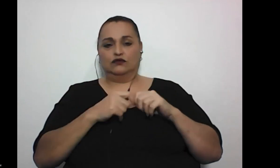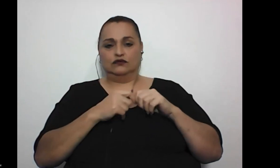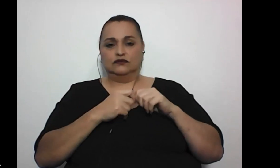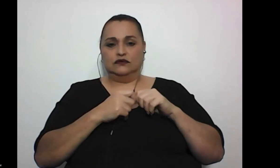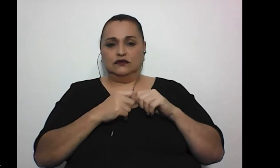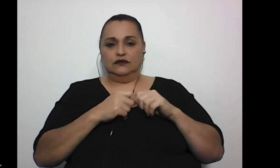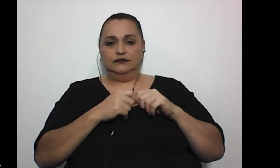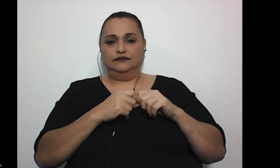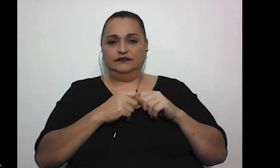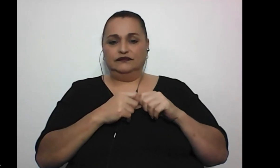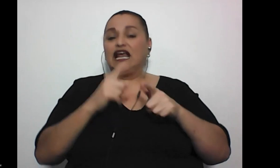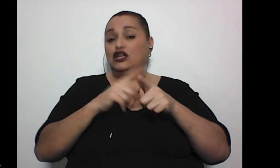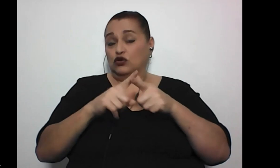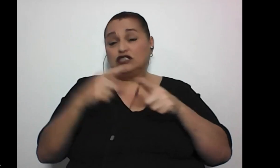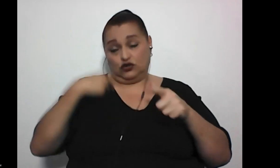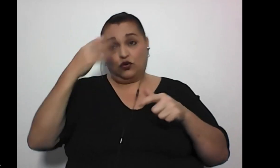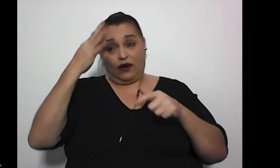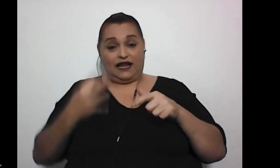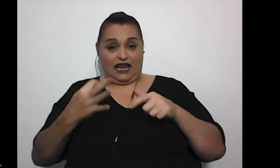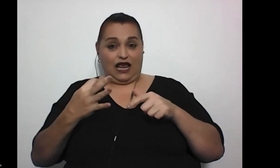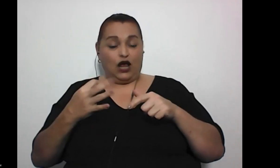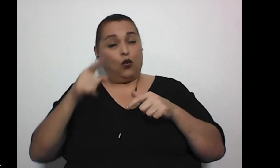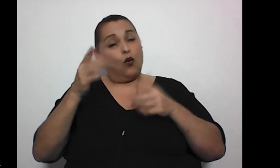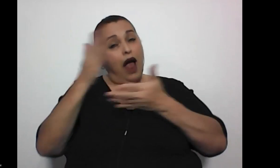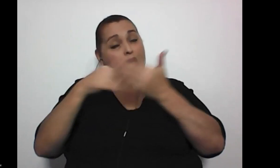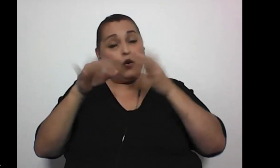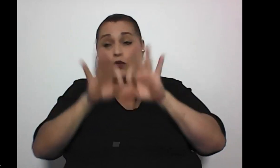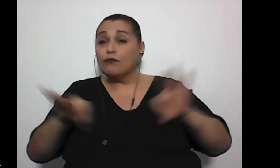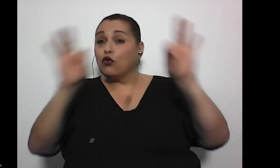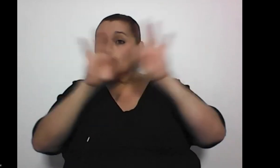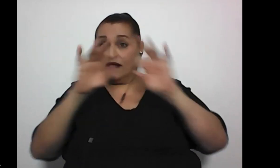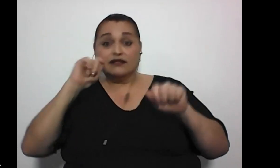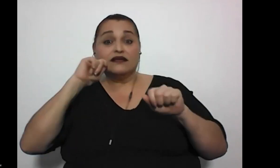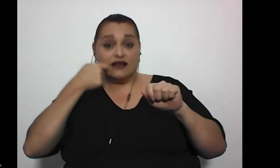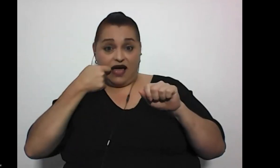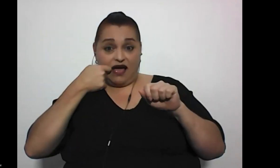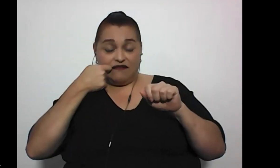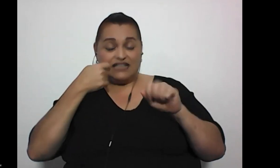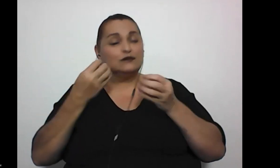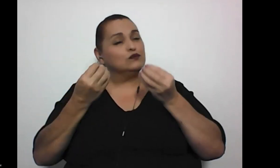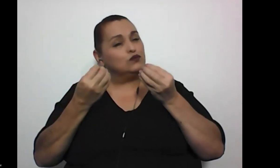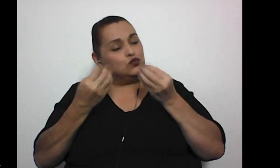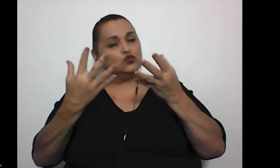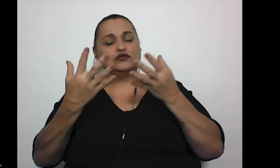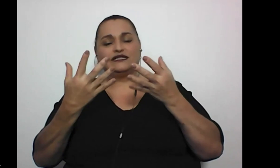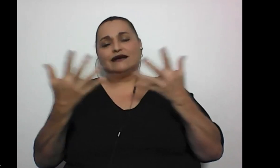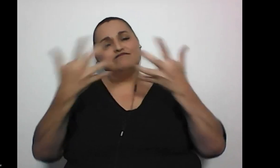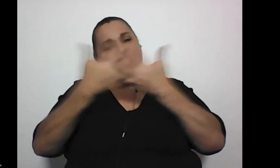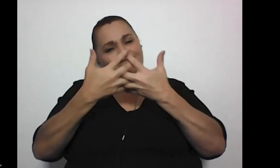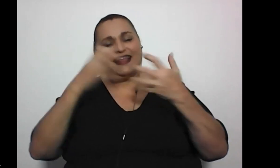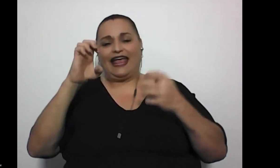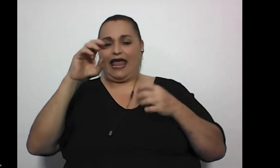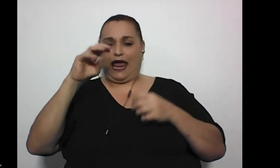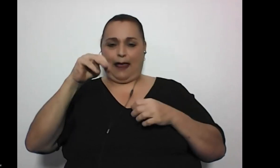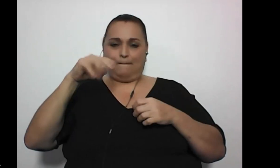este, entonces, yo creo que algo muy importante, algo clave, es muchísima, muchísima empatía, ¿verdad?